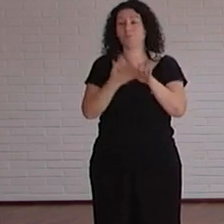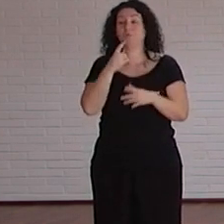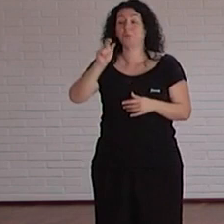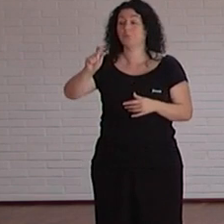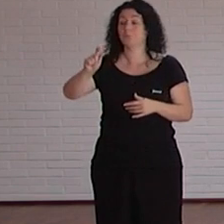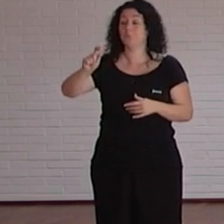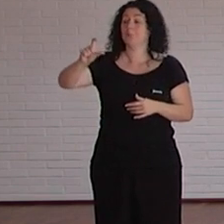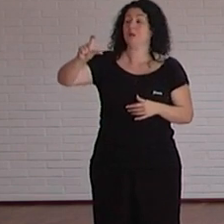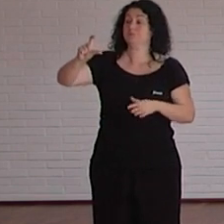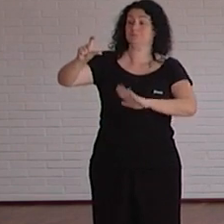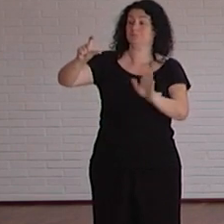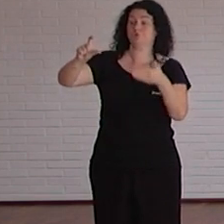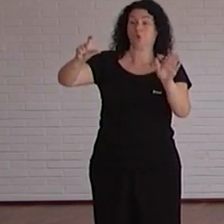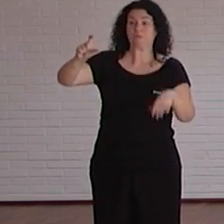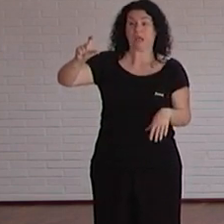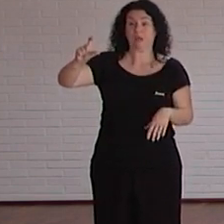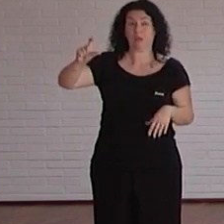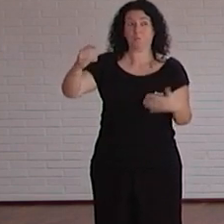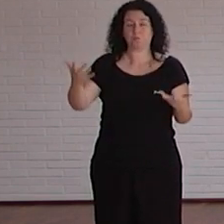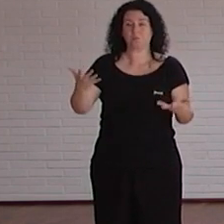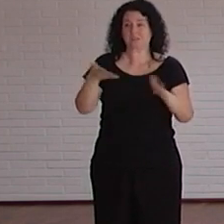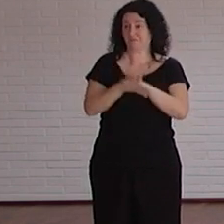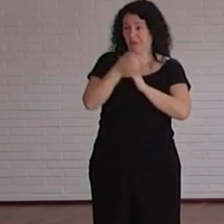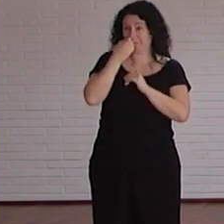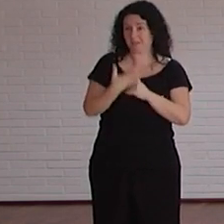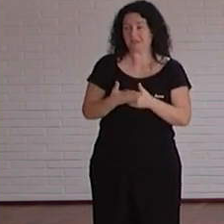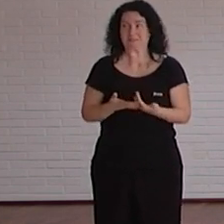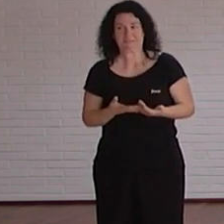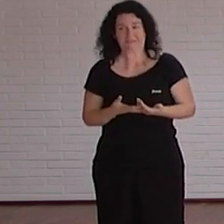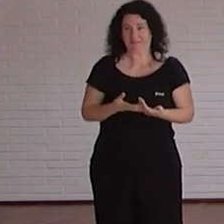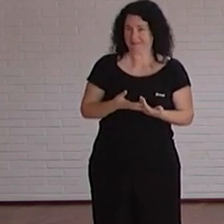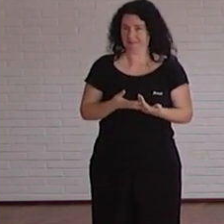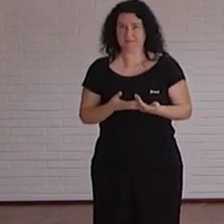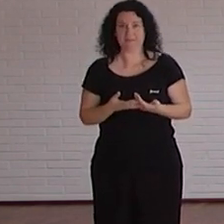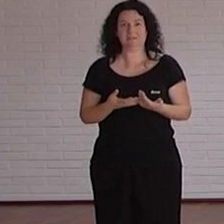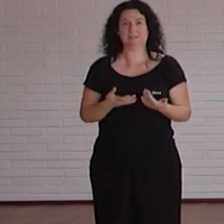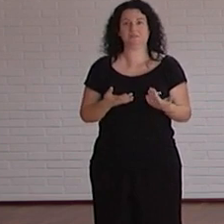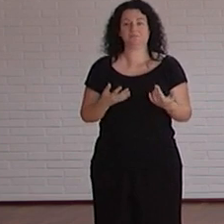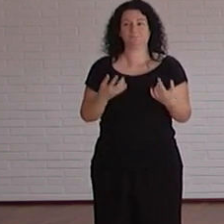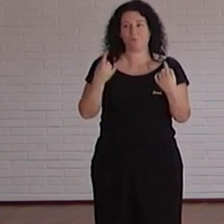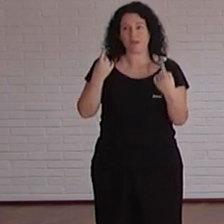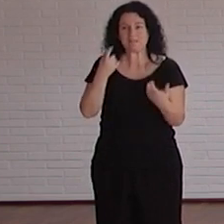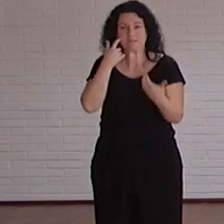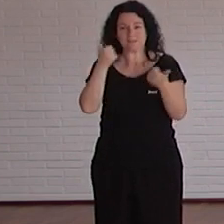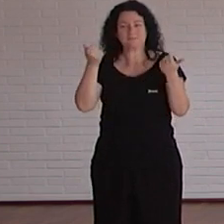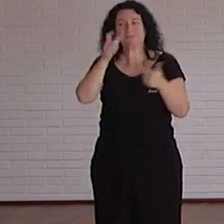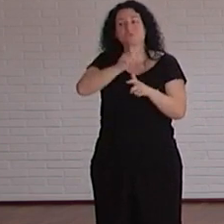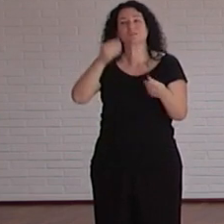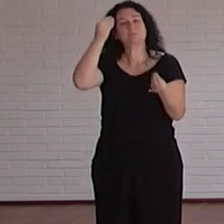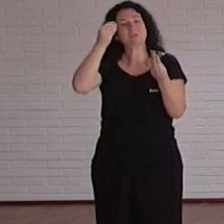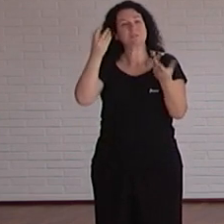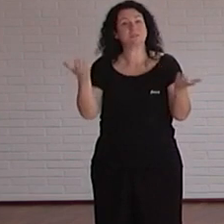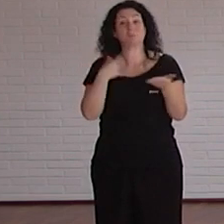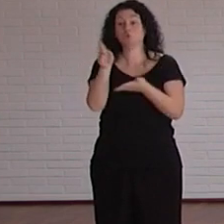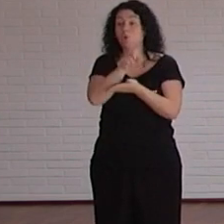poquito más un punto más de tamaño del texto que tampoco es una cosa o que tenga más interlineado pero es eso que la gente piensa bueno si lo